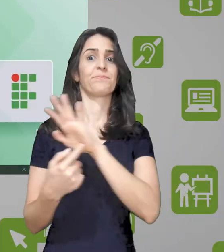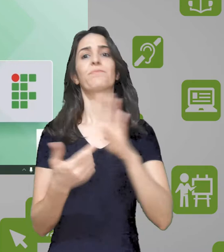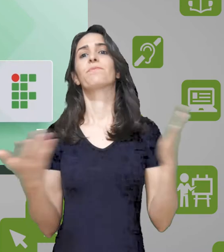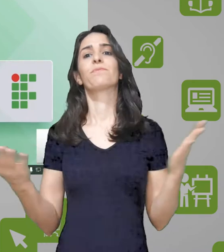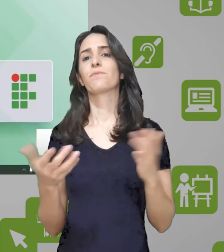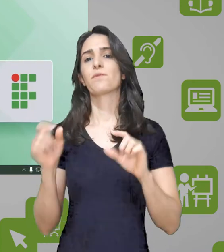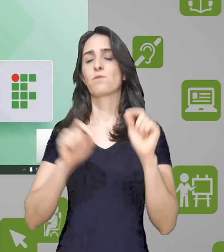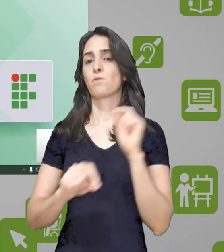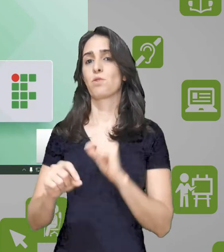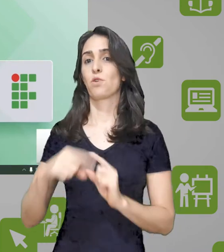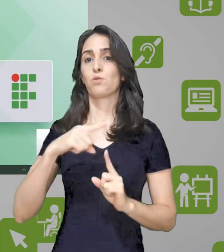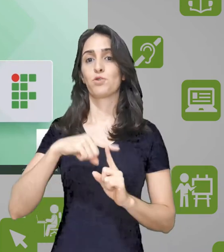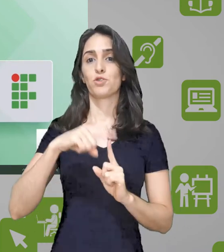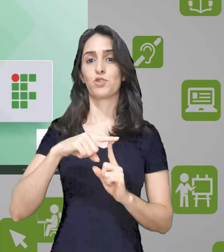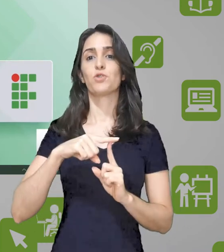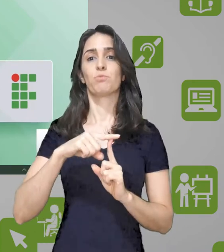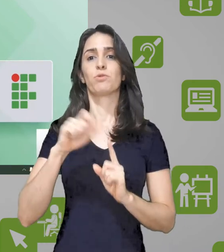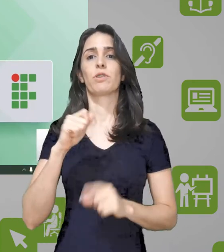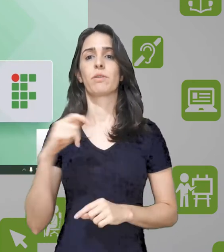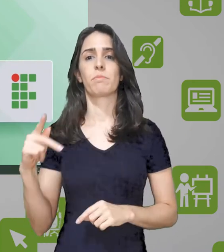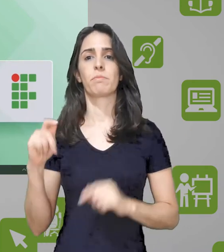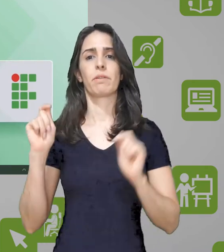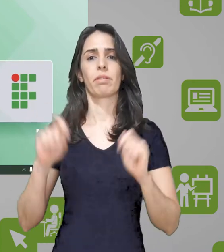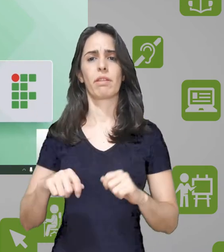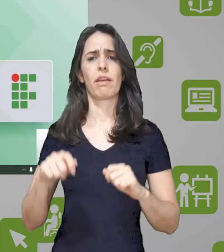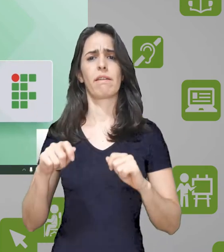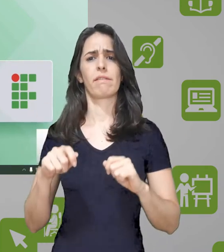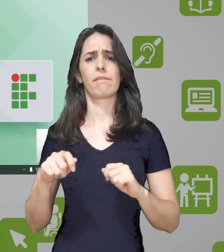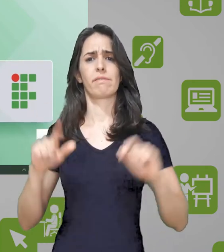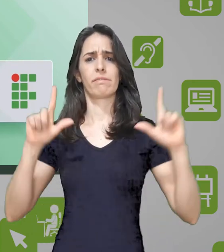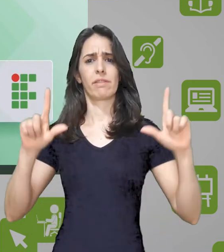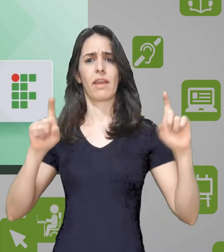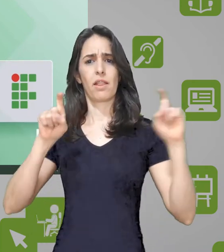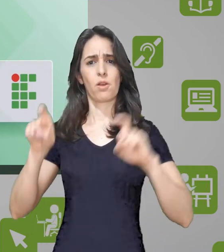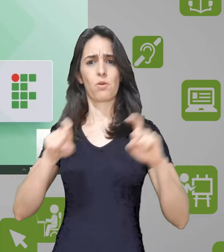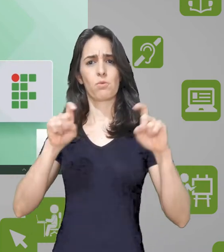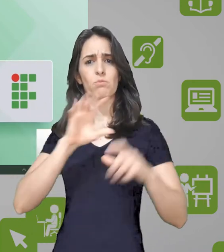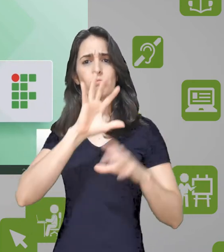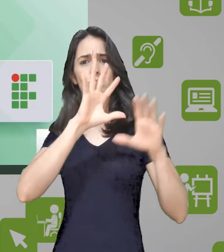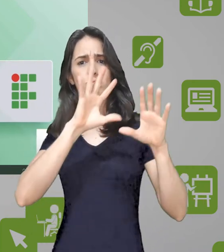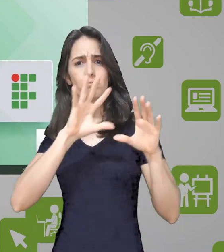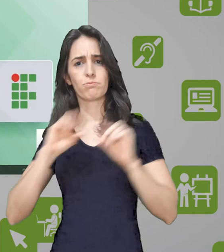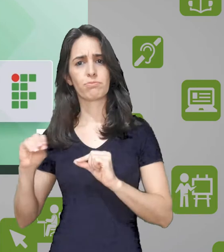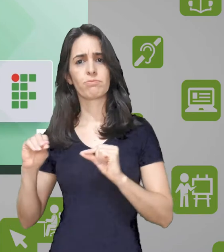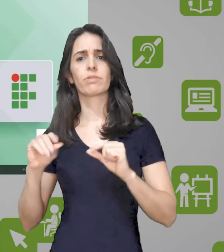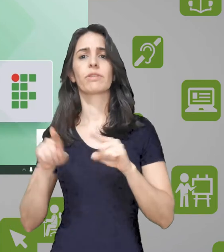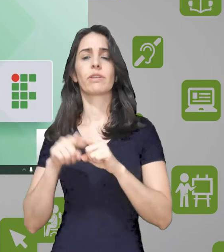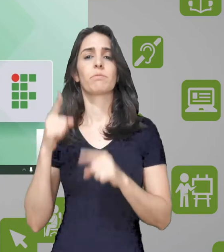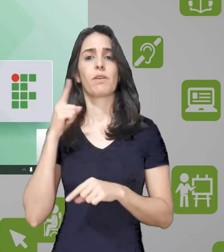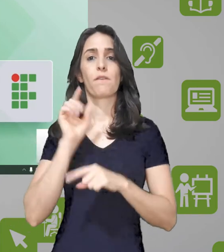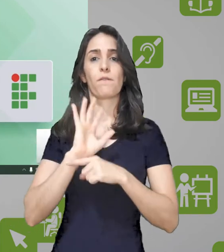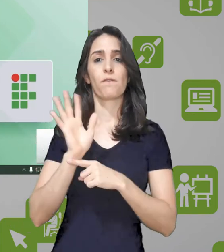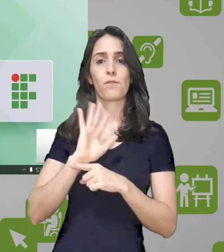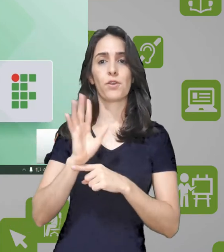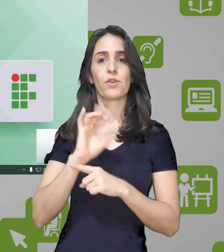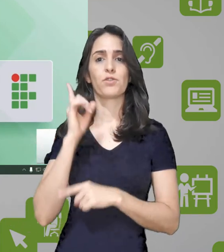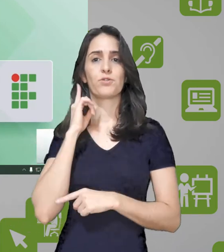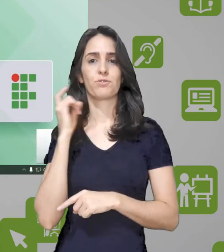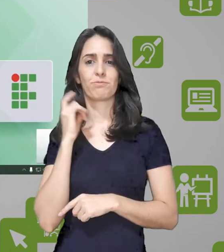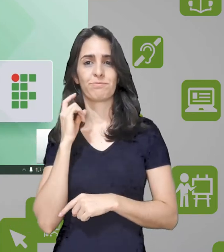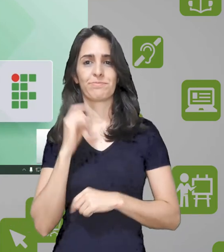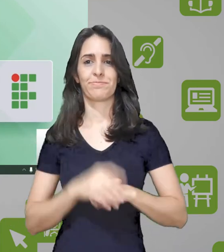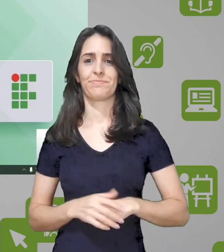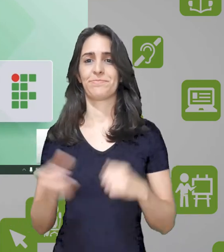Olá pessoal, tudo bem com vocês? Hoje vou apresentar uma alternativa de software gratuito que permite você gravar a tela do seu computador